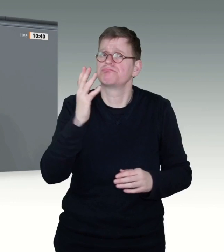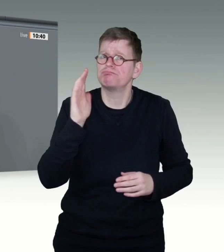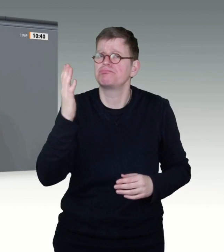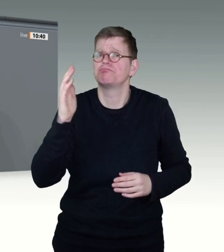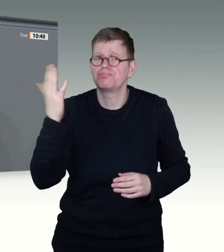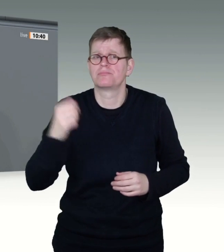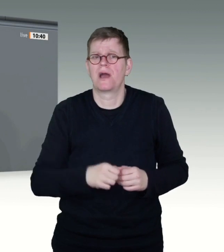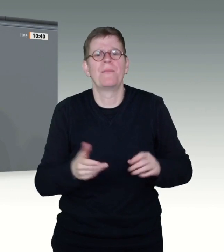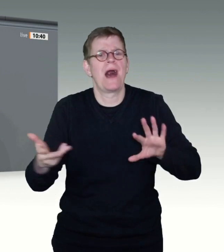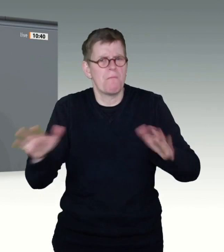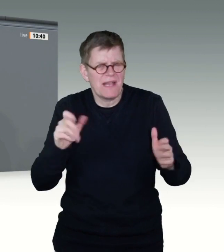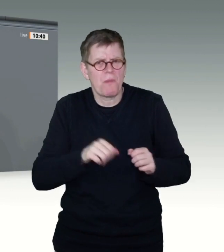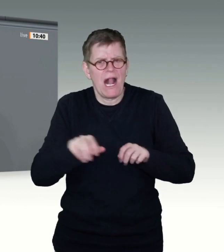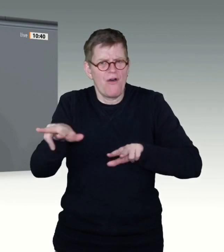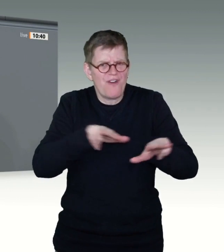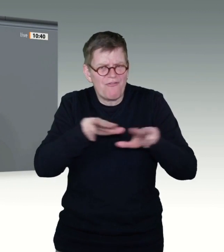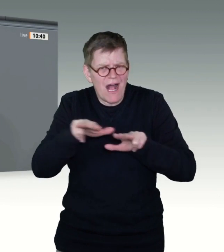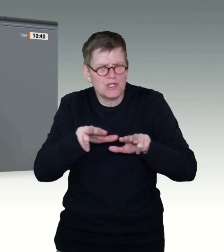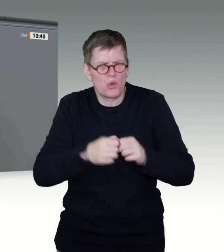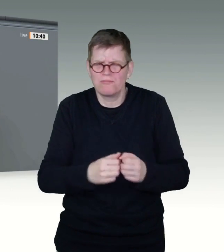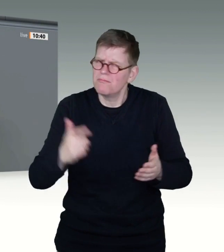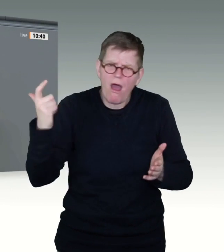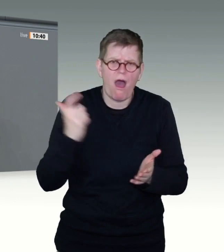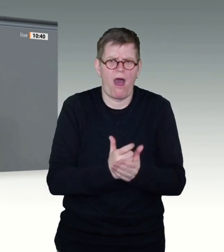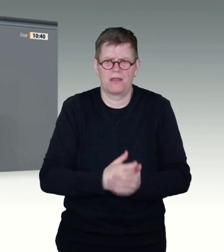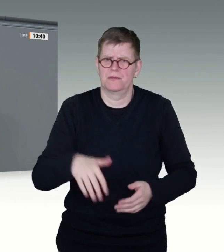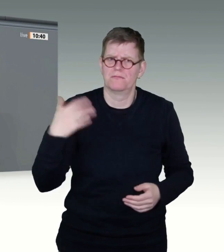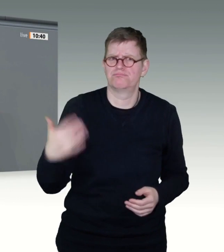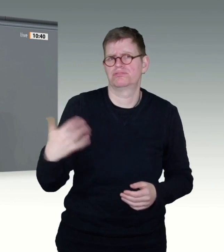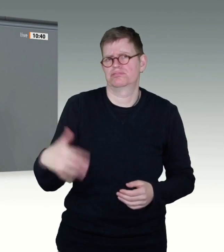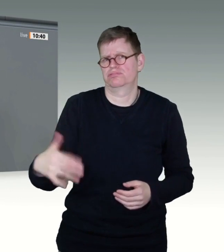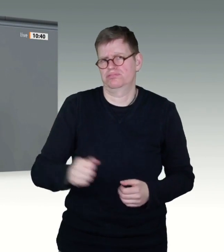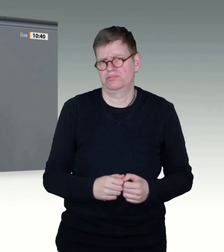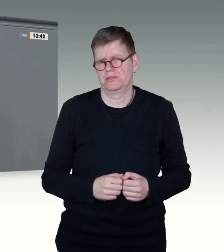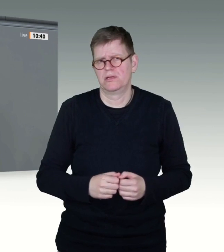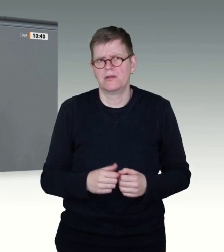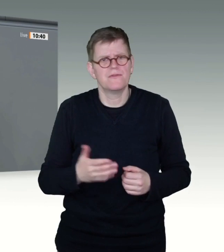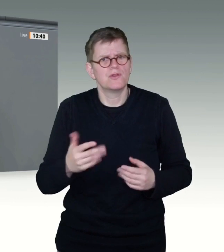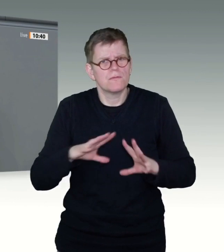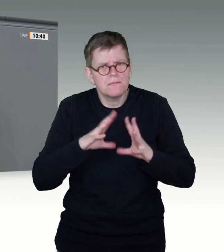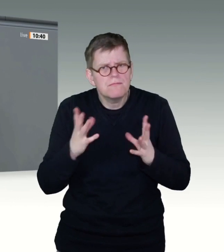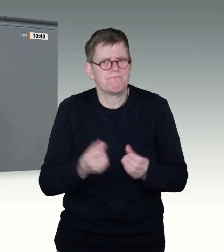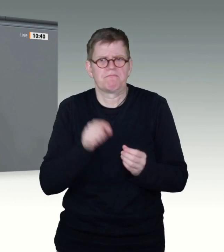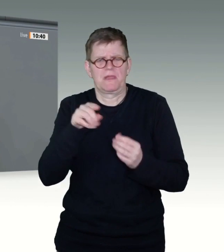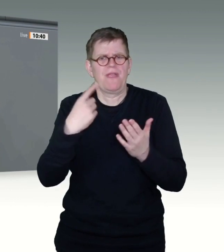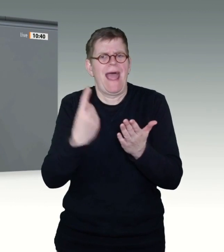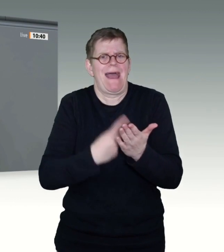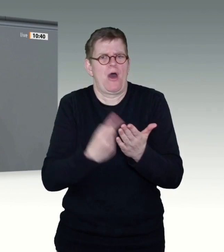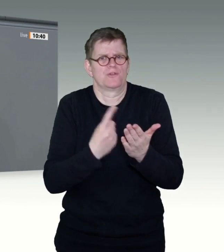scheint, die ein dynamisches Reagieren auf die aktuellen Herausforderungen eher behindert. Und damit muss Schluss sein.